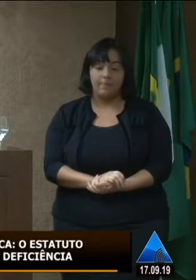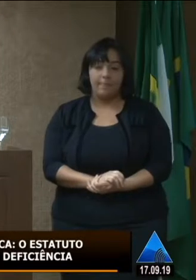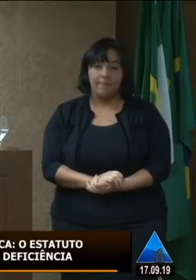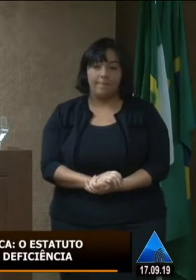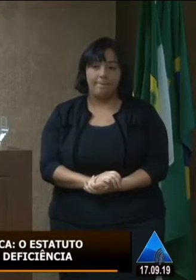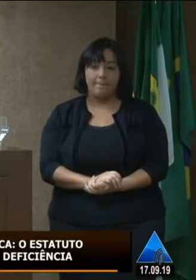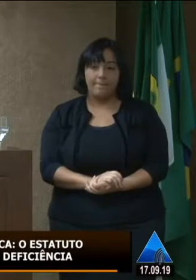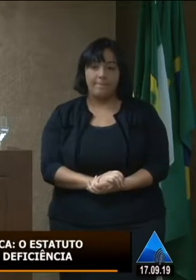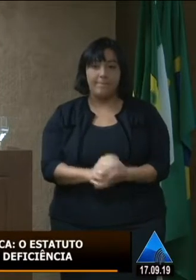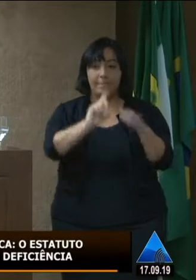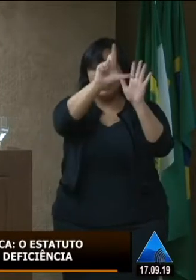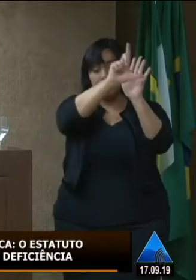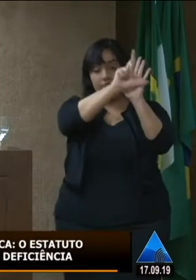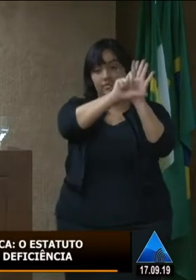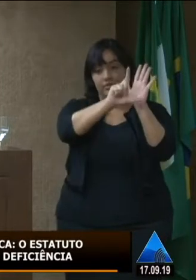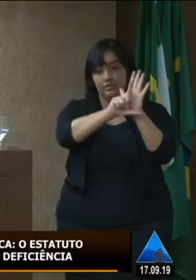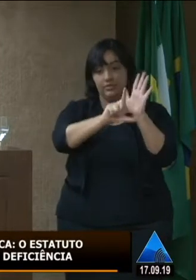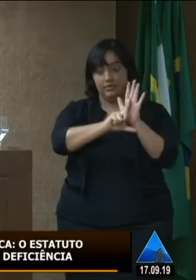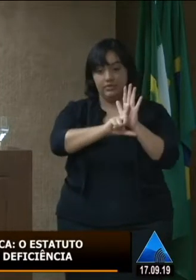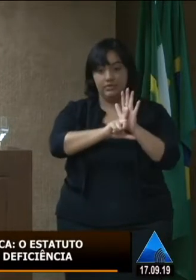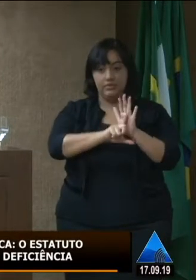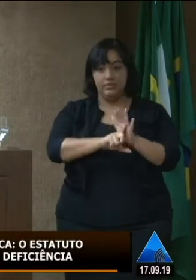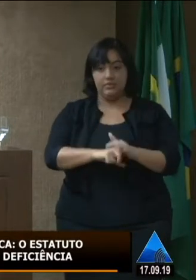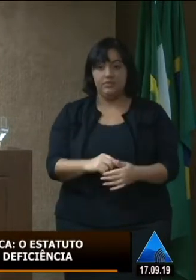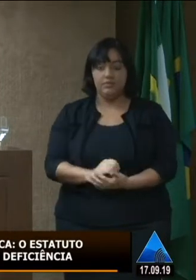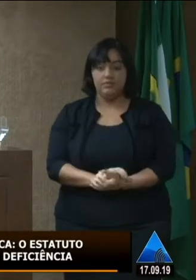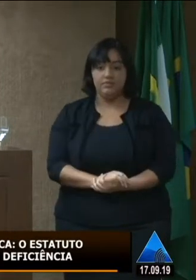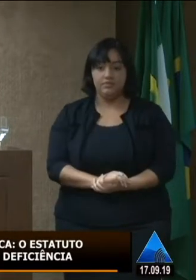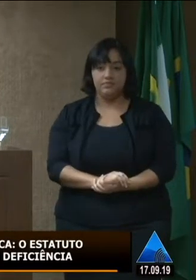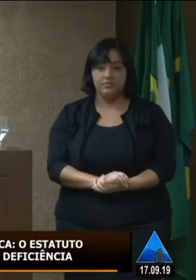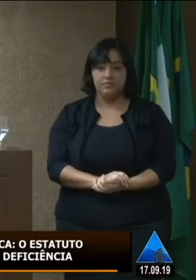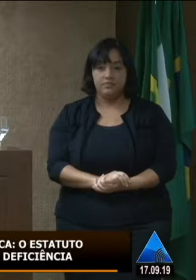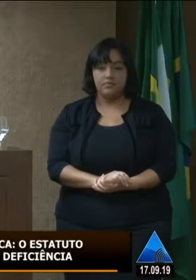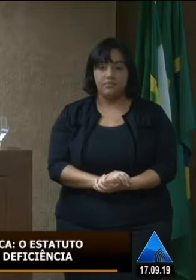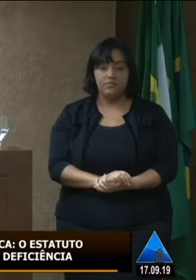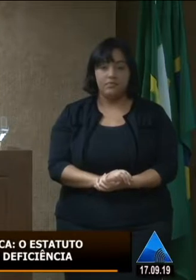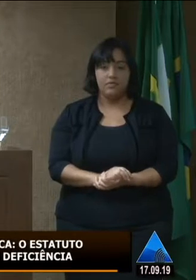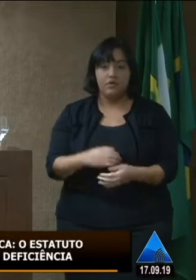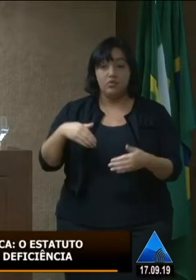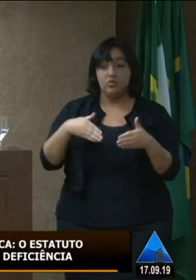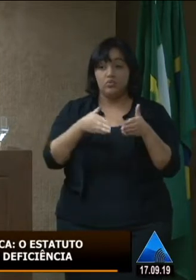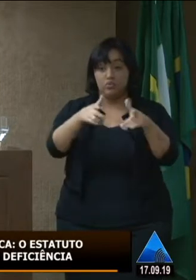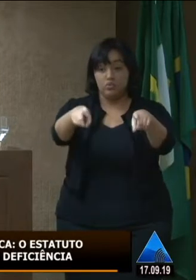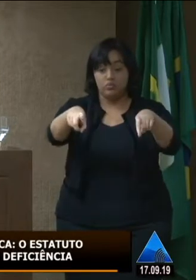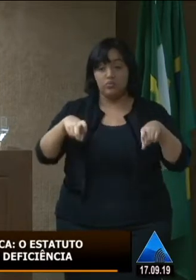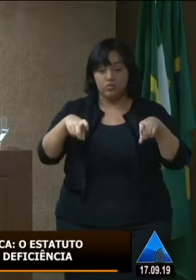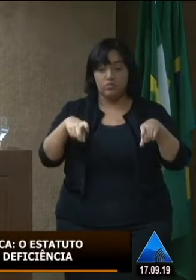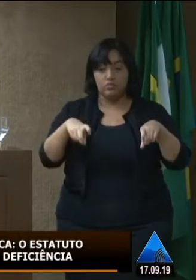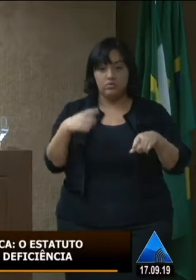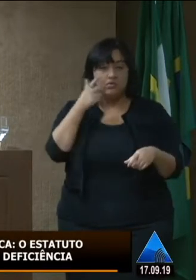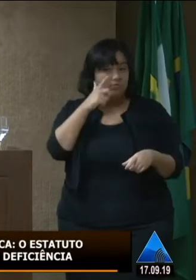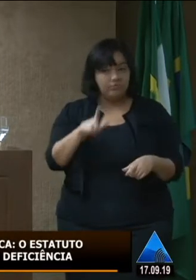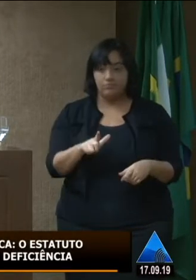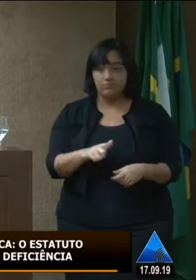lei da gratuidade dos estacionamentos, que existe, mas na prática, ela não é, não funciona,